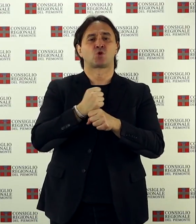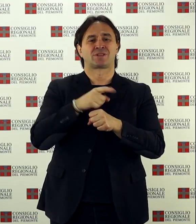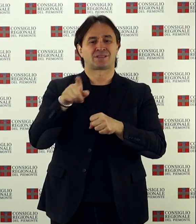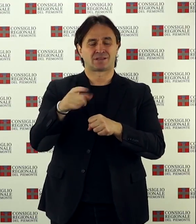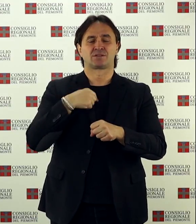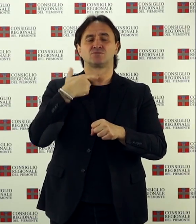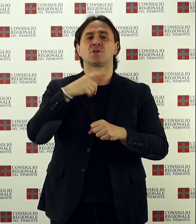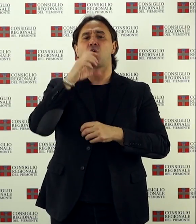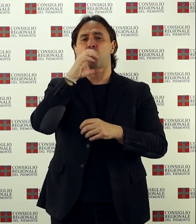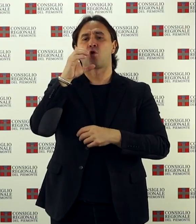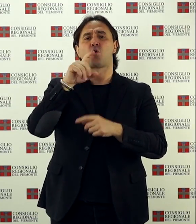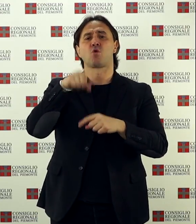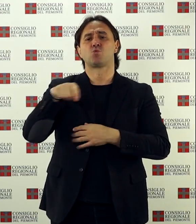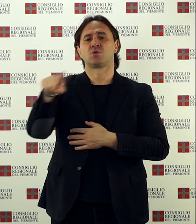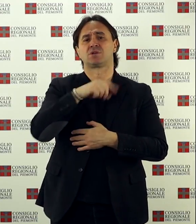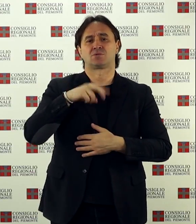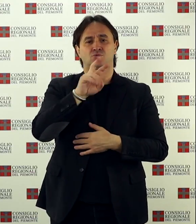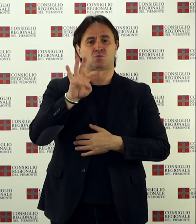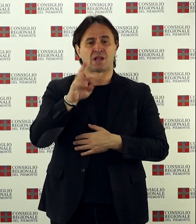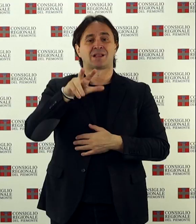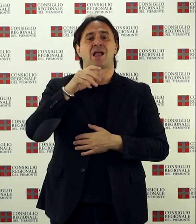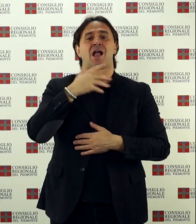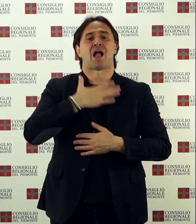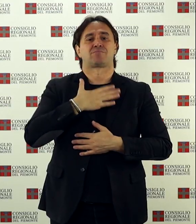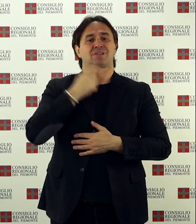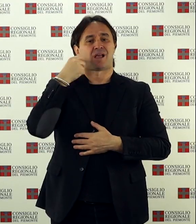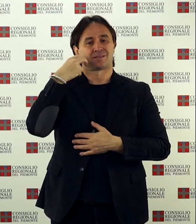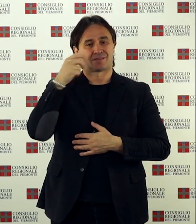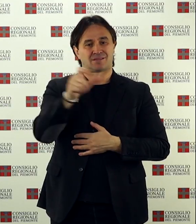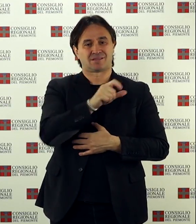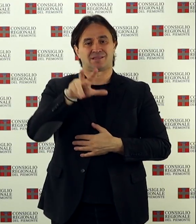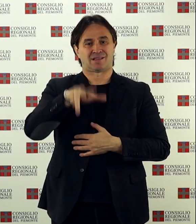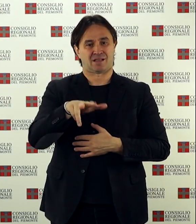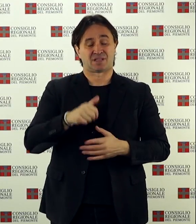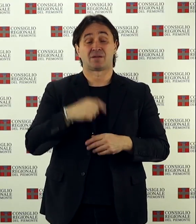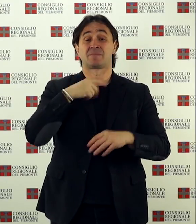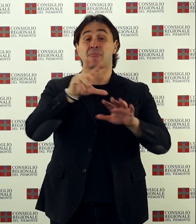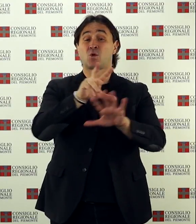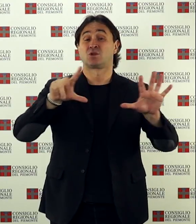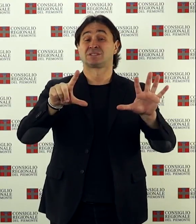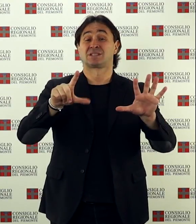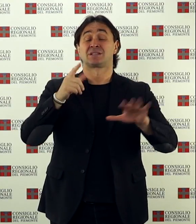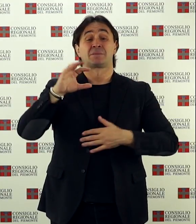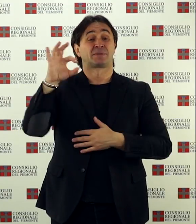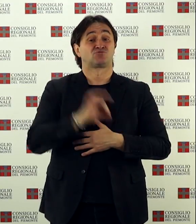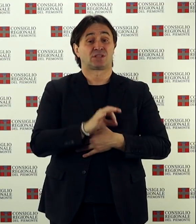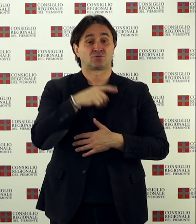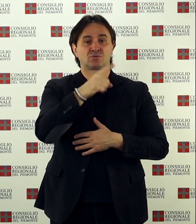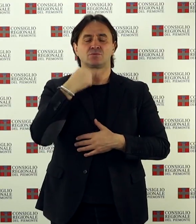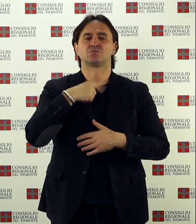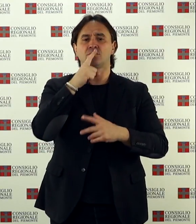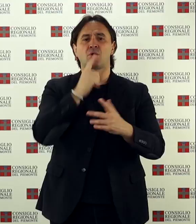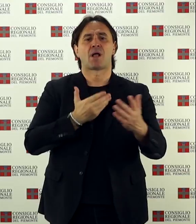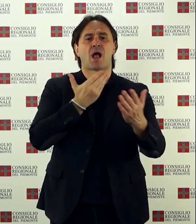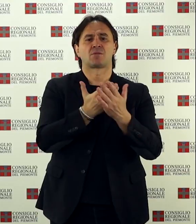su 240 comuni con più di 3.000 abitanti. Di questi, l'87% non ha ancora aggiornato o adeguato in